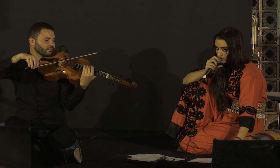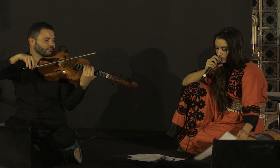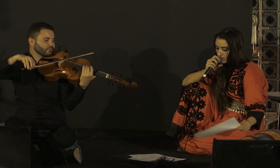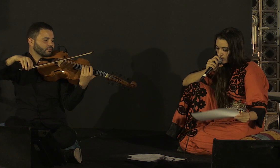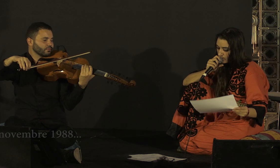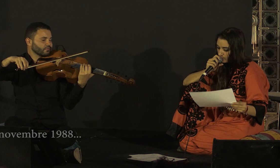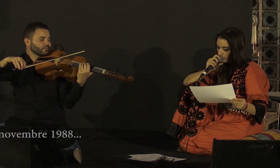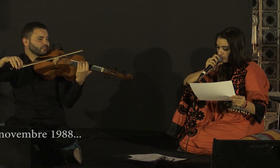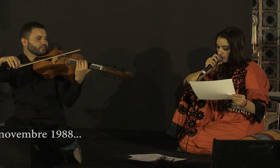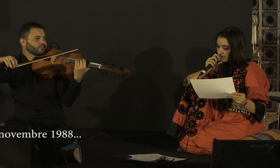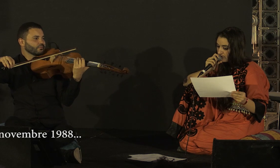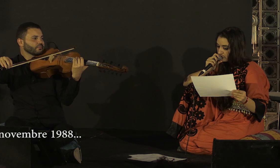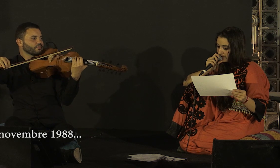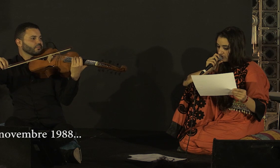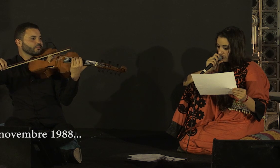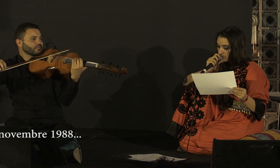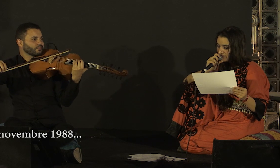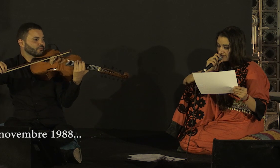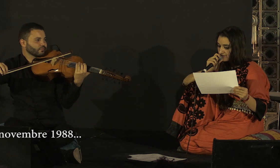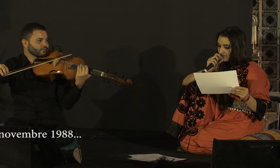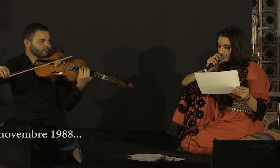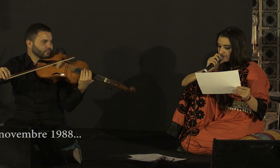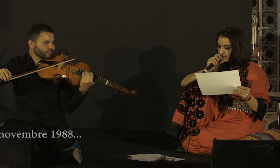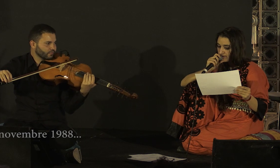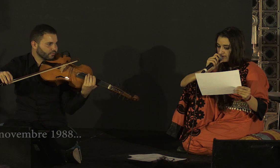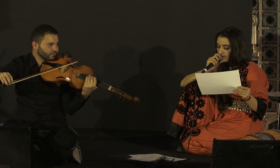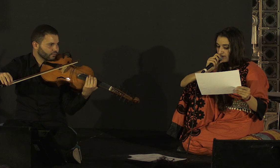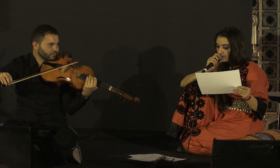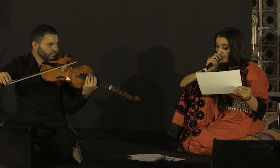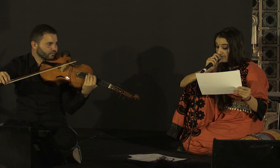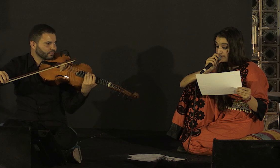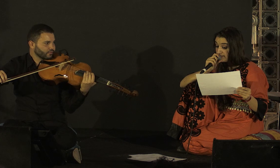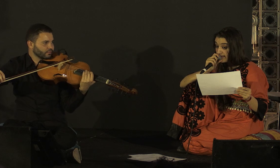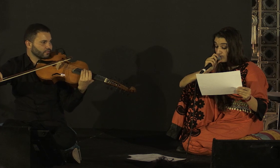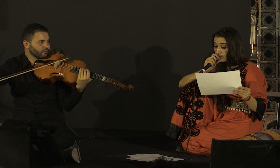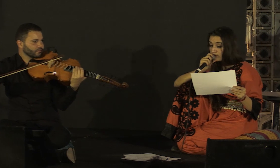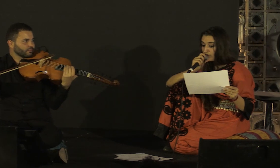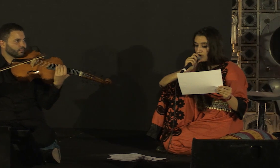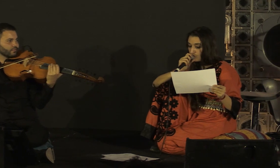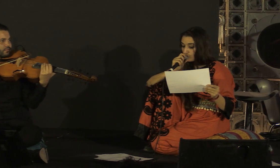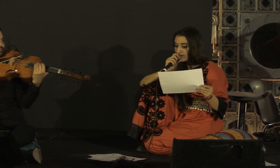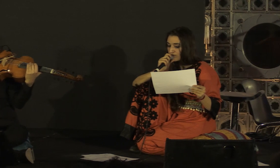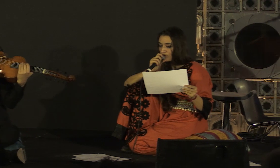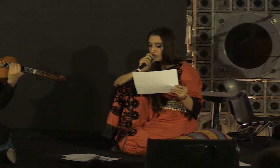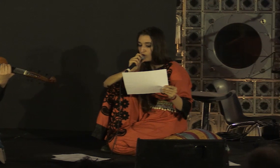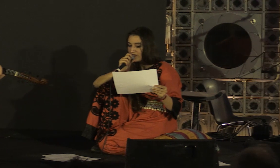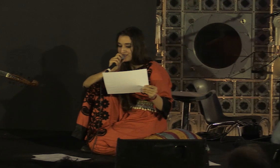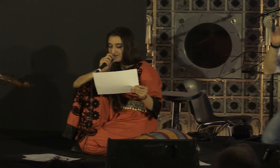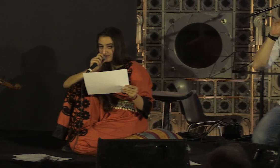11 novembre 1988, dans la vie mystérieuse, aux 333 saints,